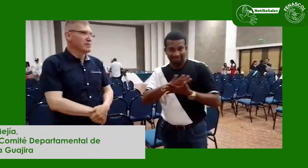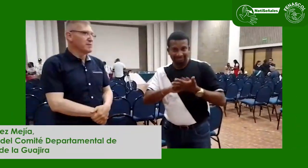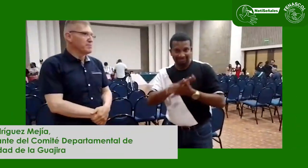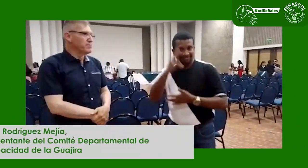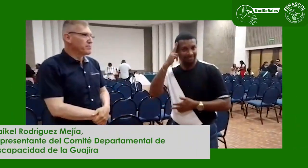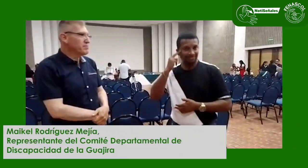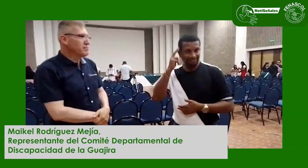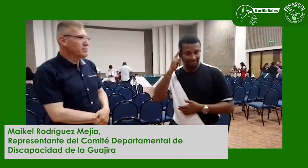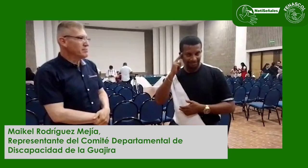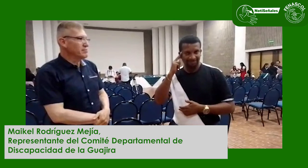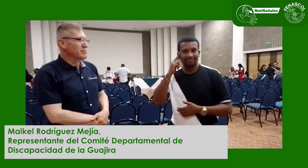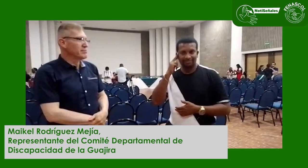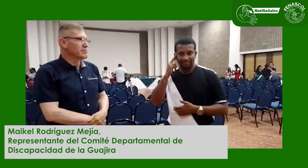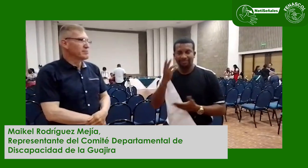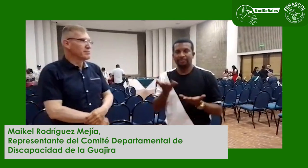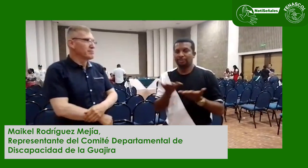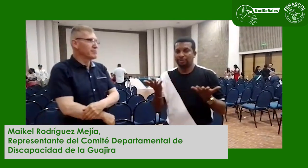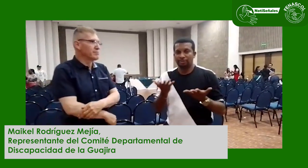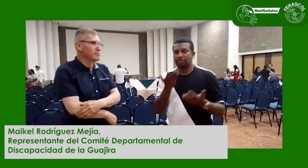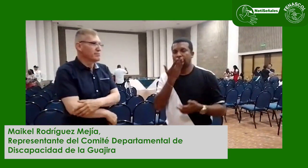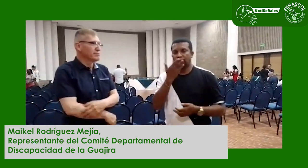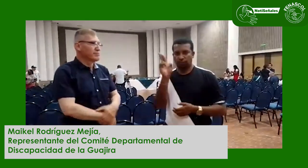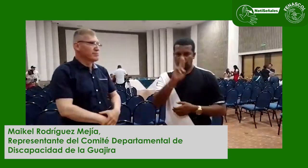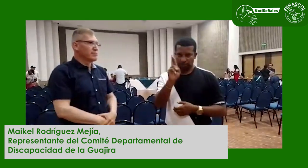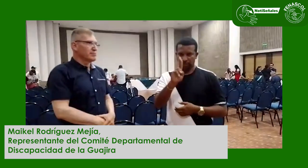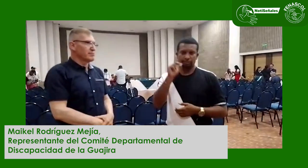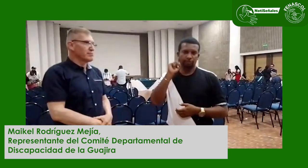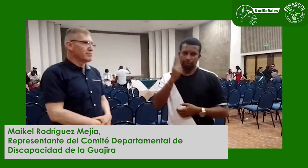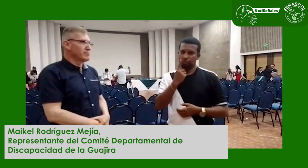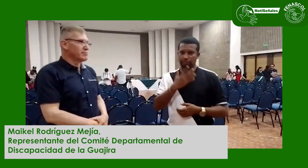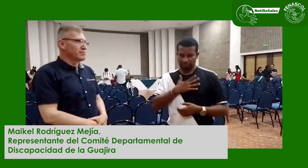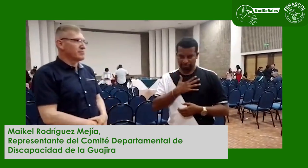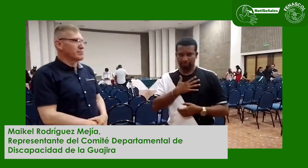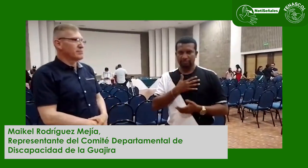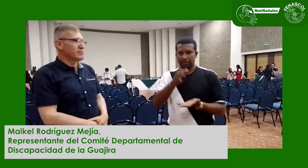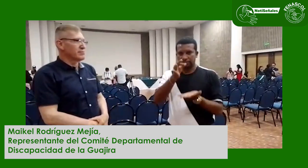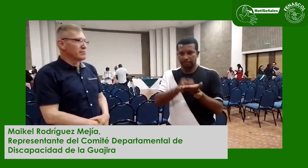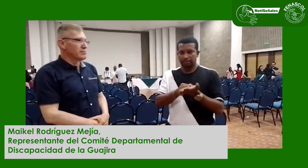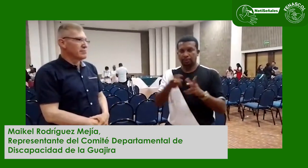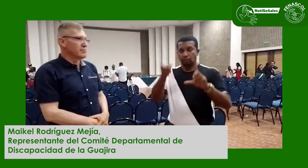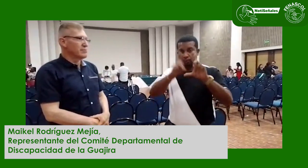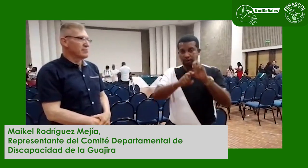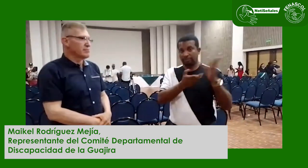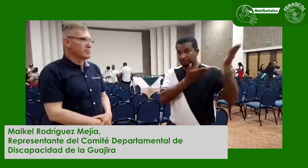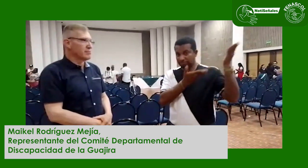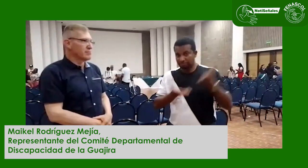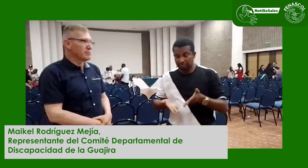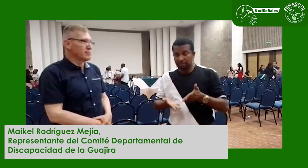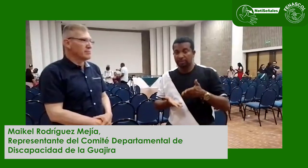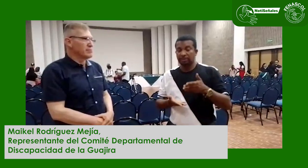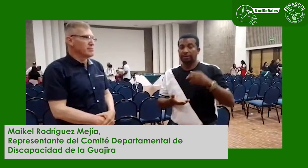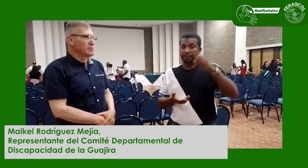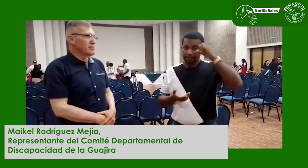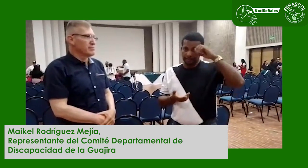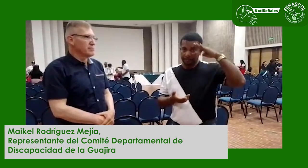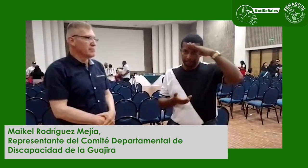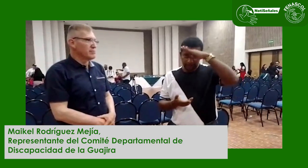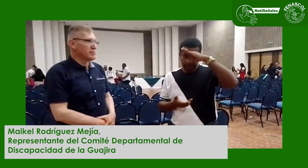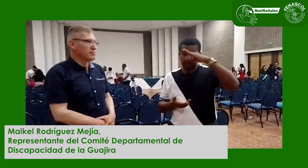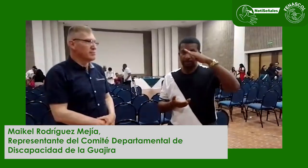Mi seña es esta. Soy una persona sorda de Río Hacha, la capital de La Guajira. En esta avenida del señor Petro y Francia Márquez hemos conversado